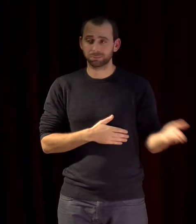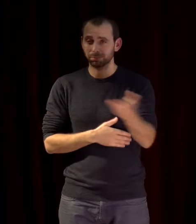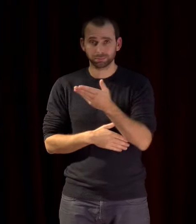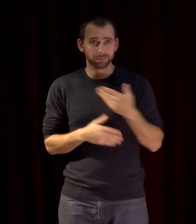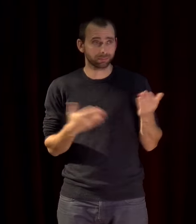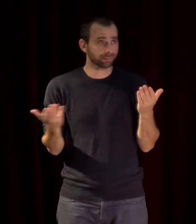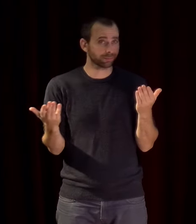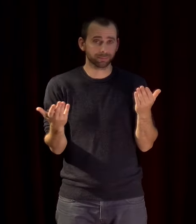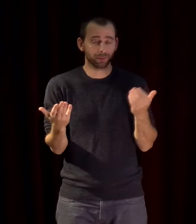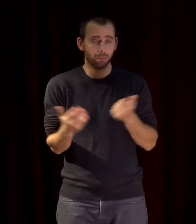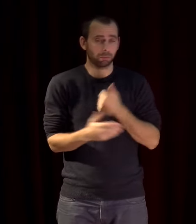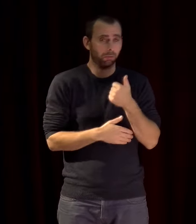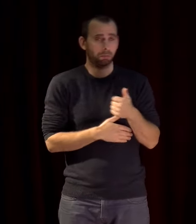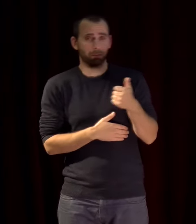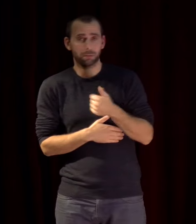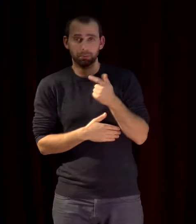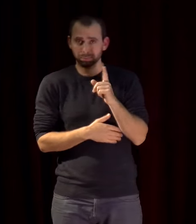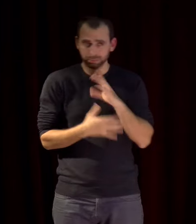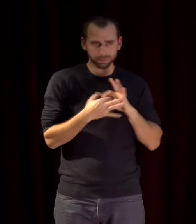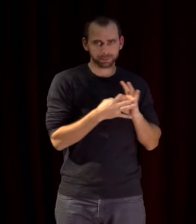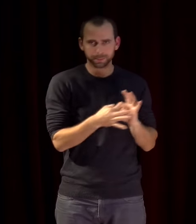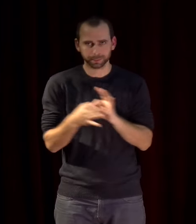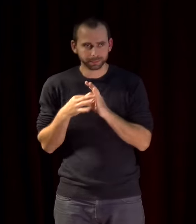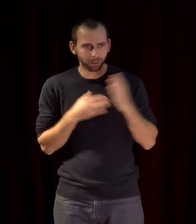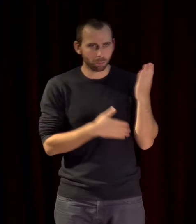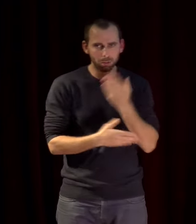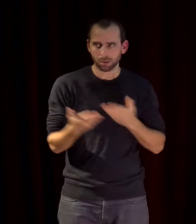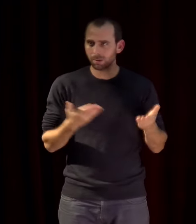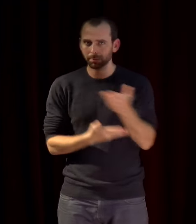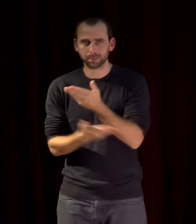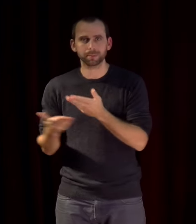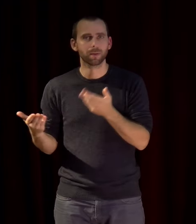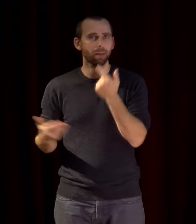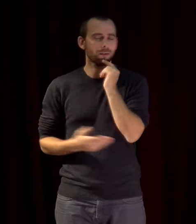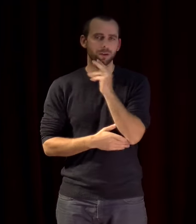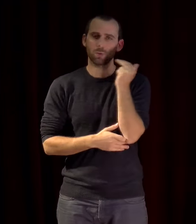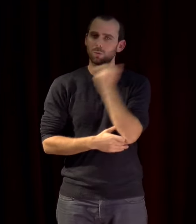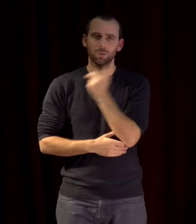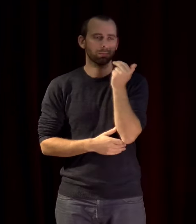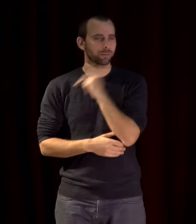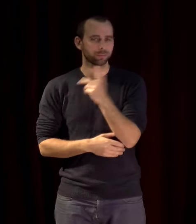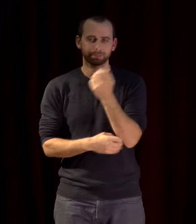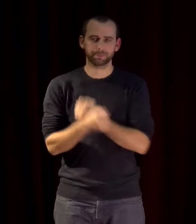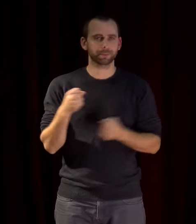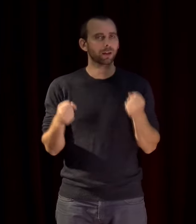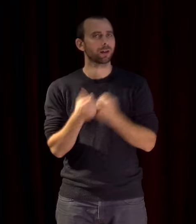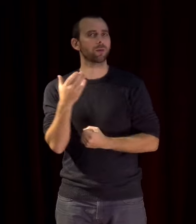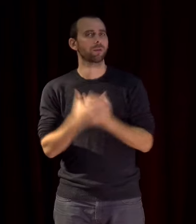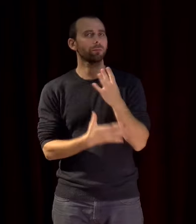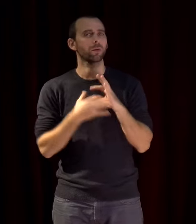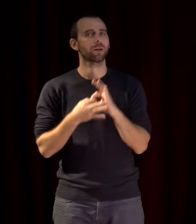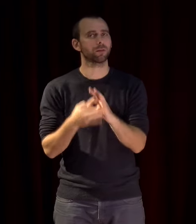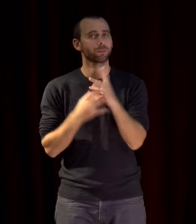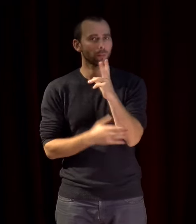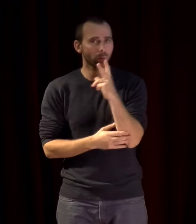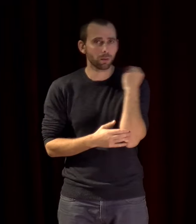réponses communes face à l'urgence de bâtir des relations nouvelles humaines et culturelles entre